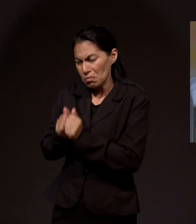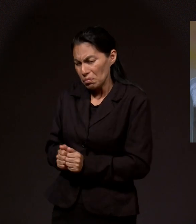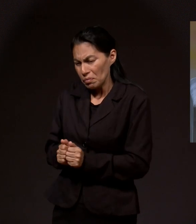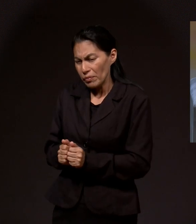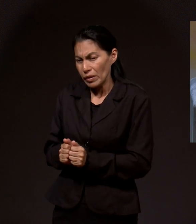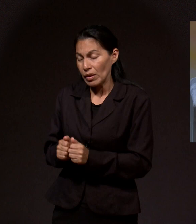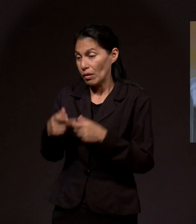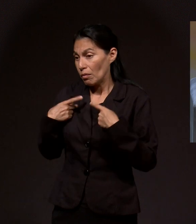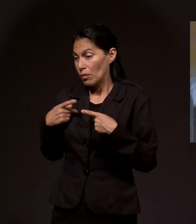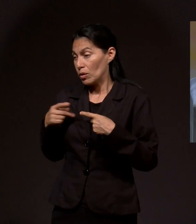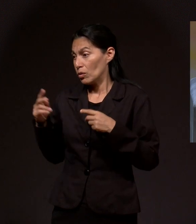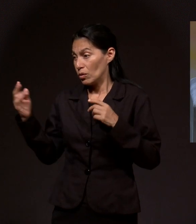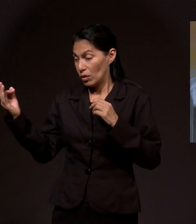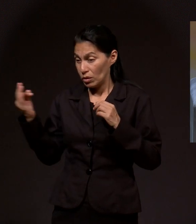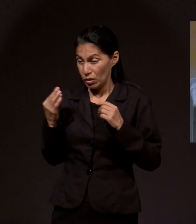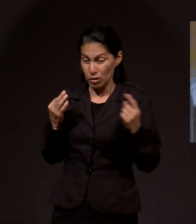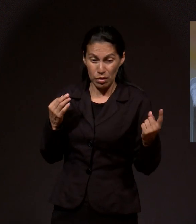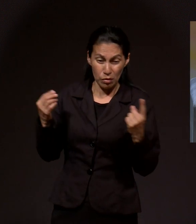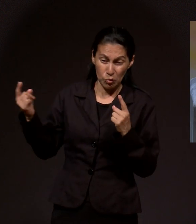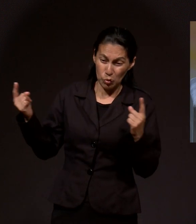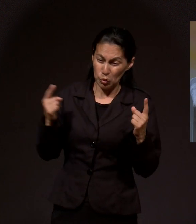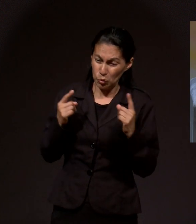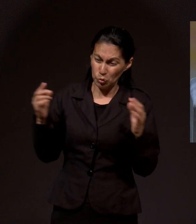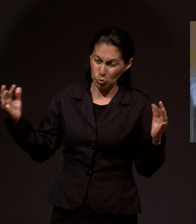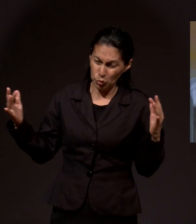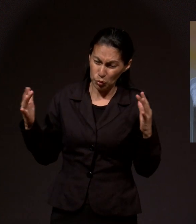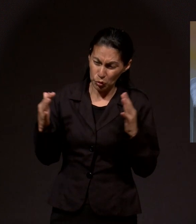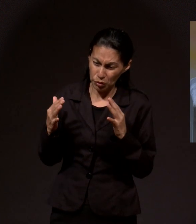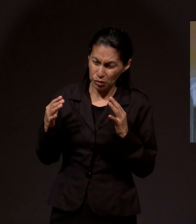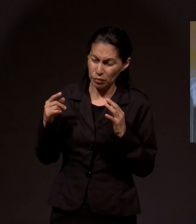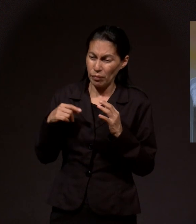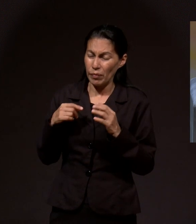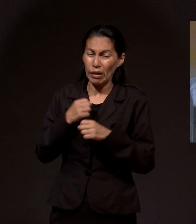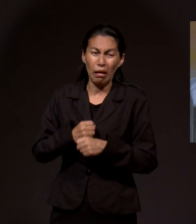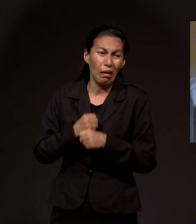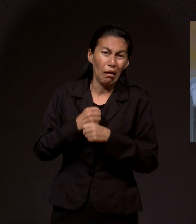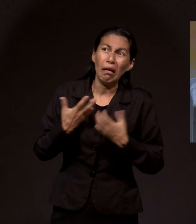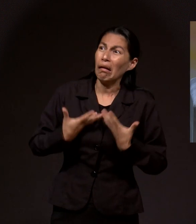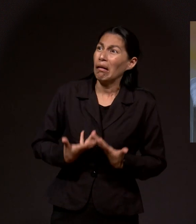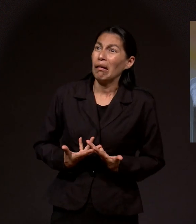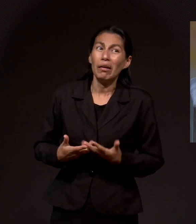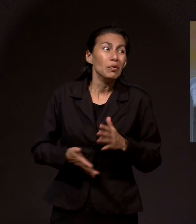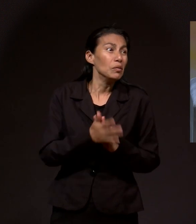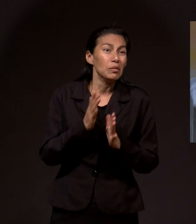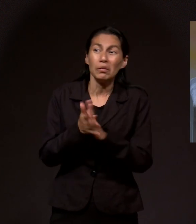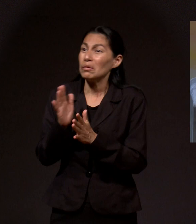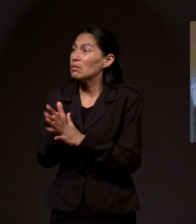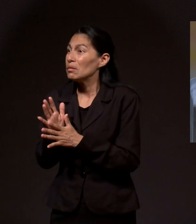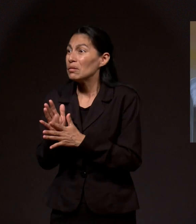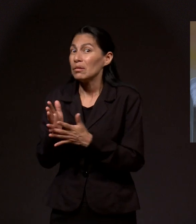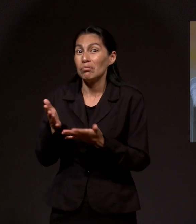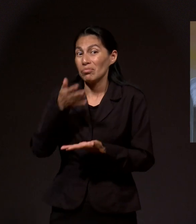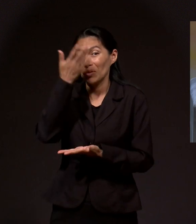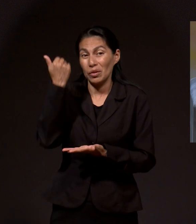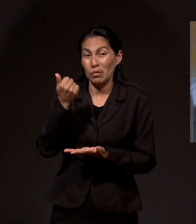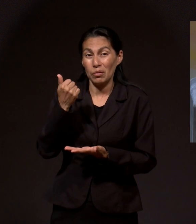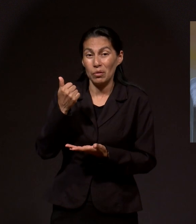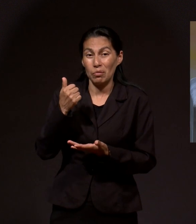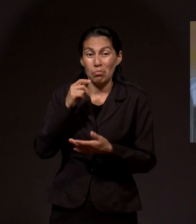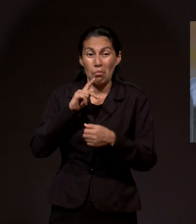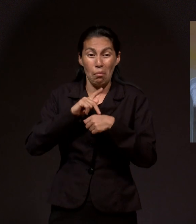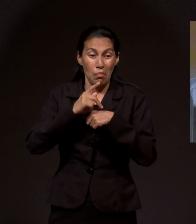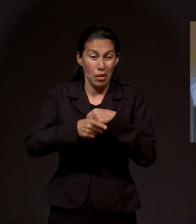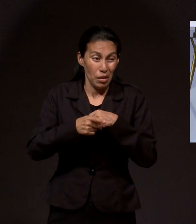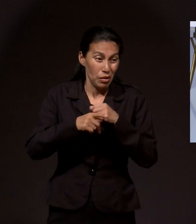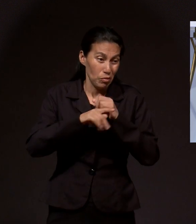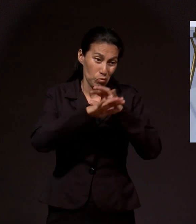momentos y compartir también porque venían vecinos angustiados, desesperados, porque no sabían a dónde huir, porque realmente el peligro estaba